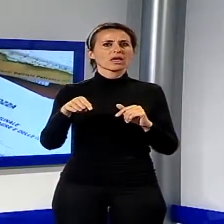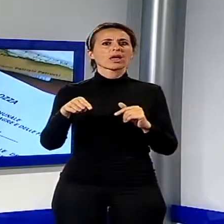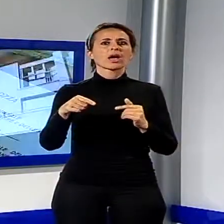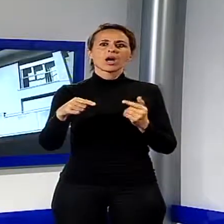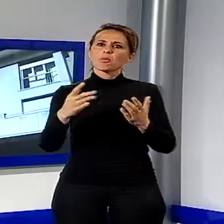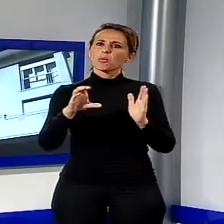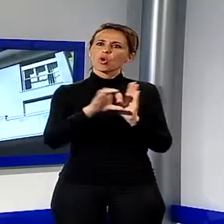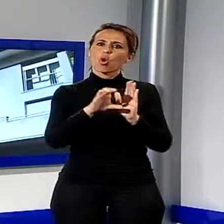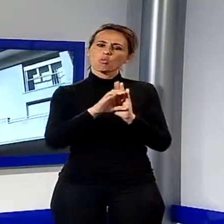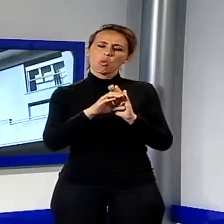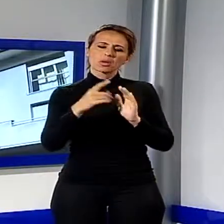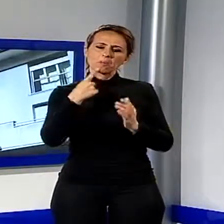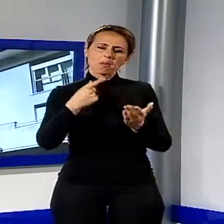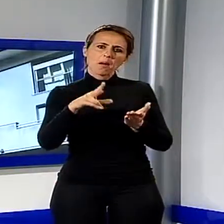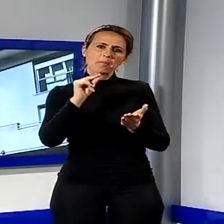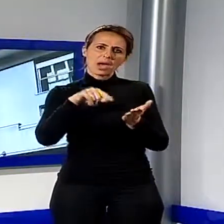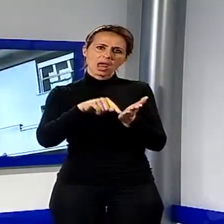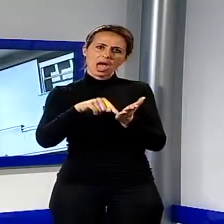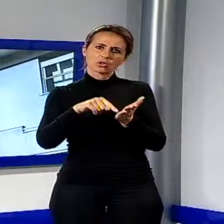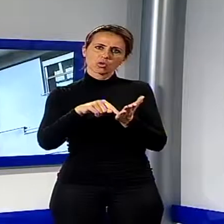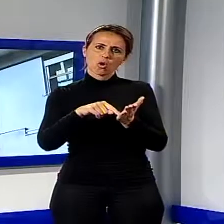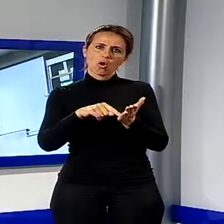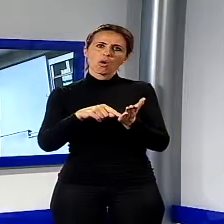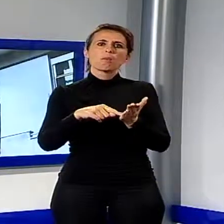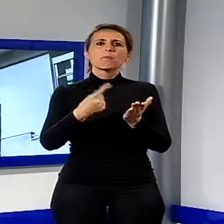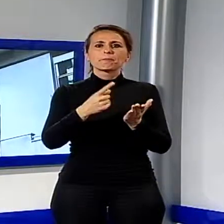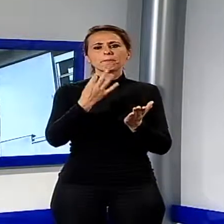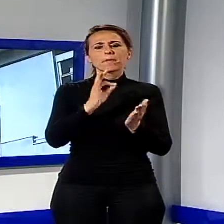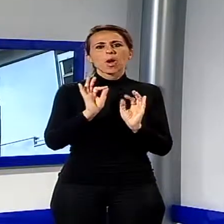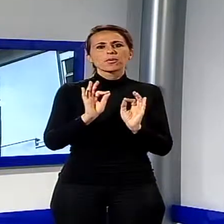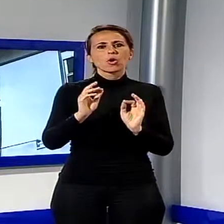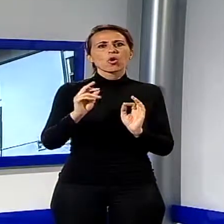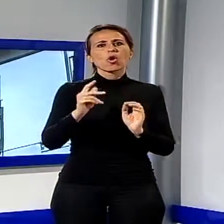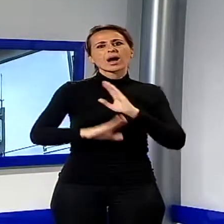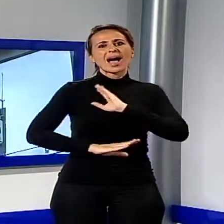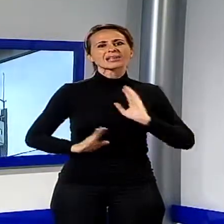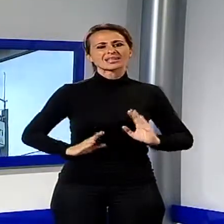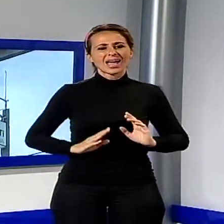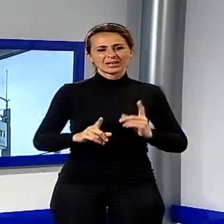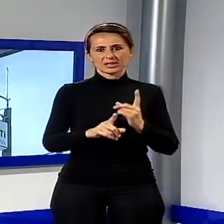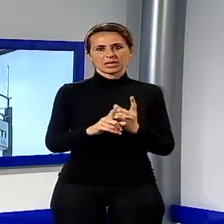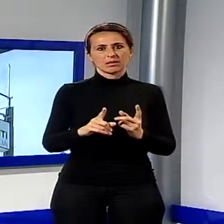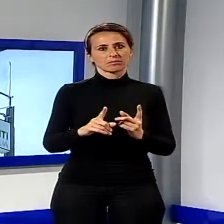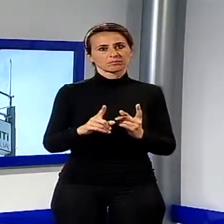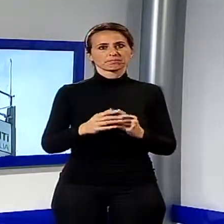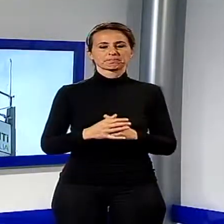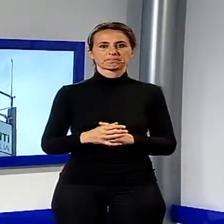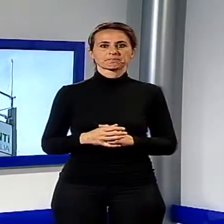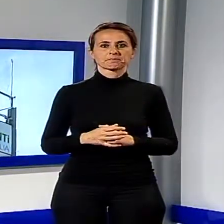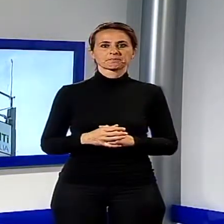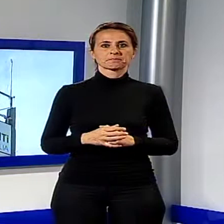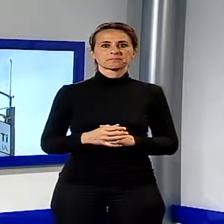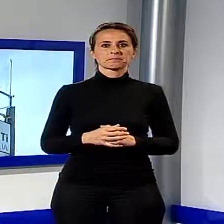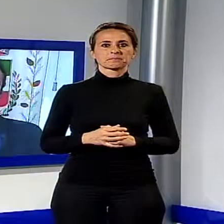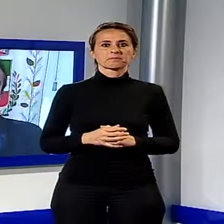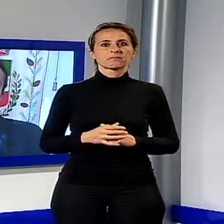comune e destinato in particolare ai candidati sindaco. Una sorta di appello alle forze economiche e sociali. E' anche il frutto